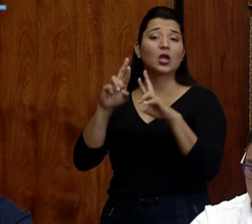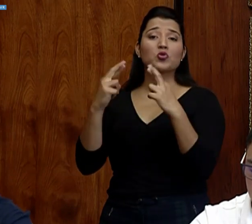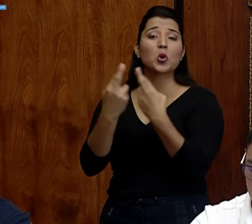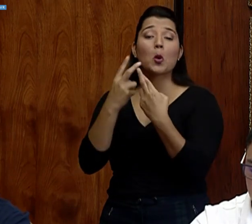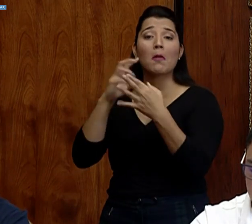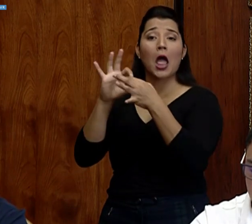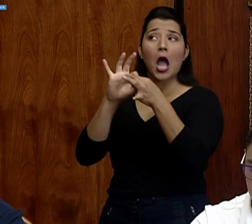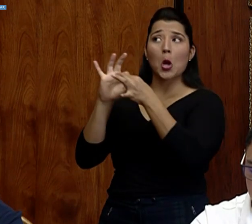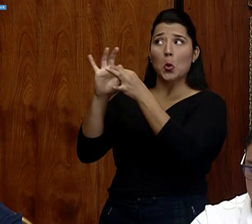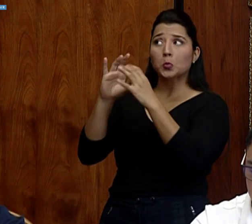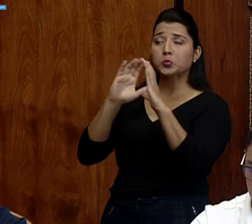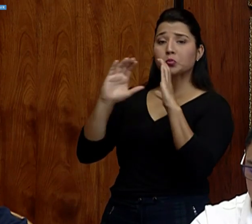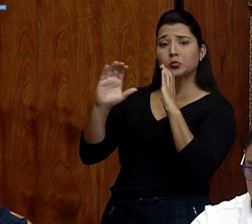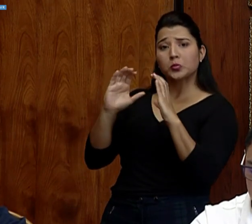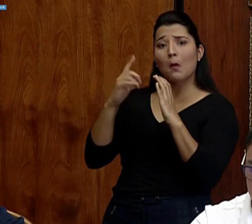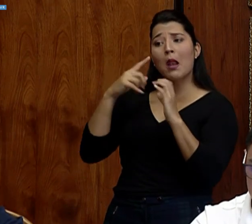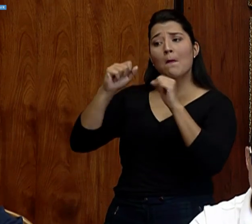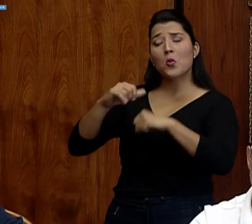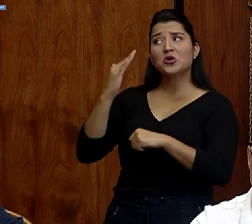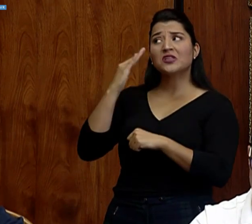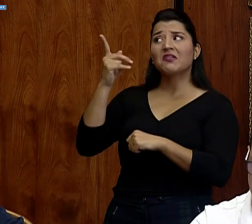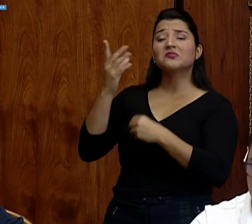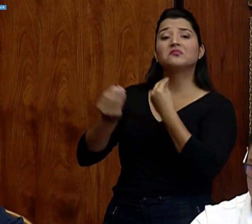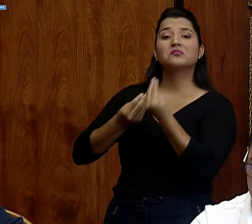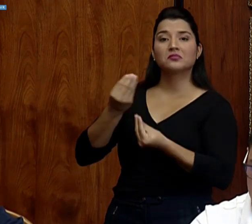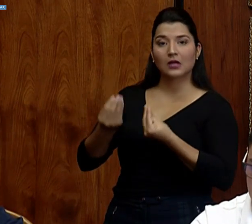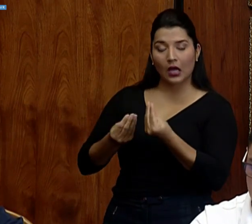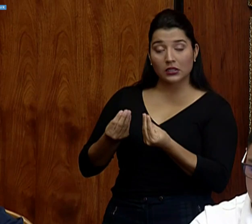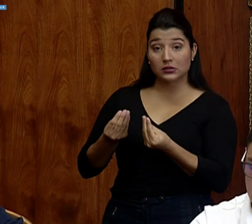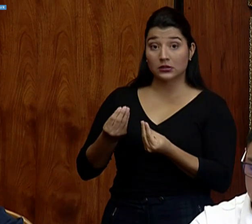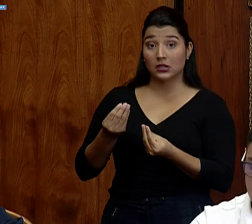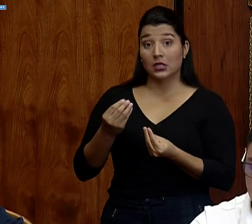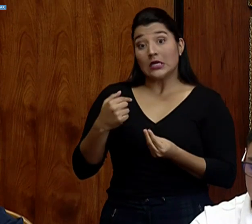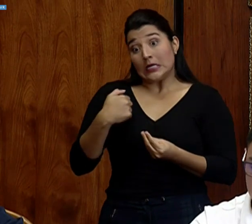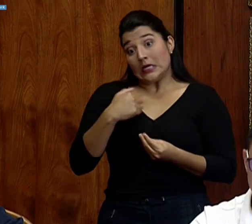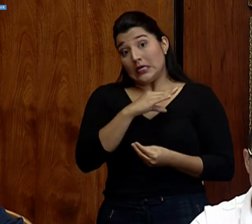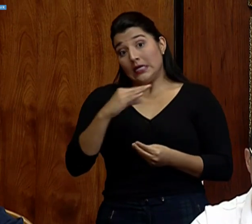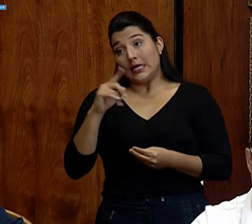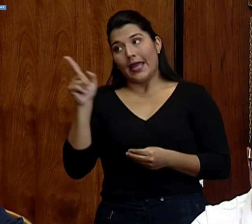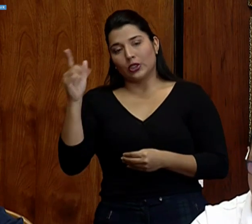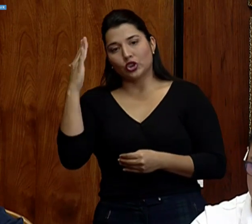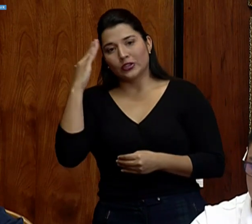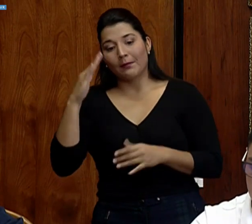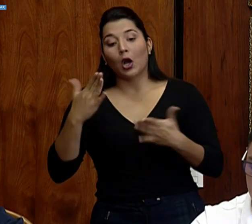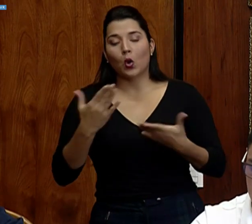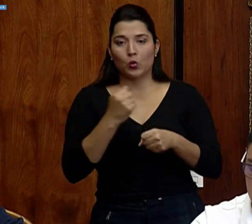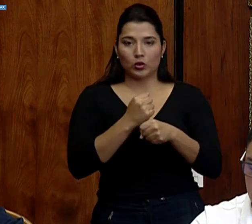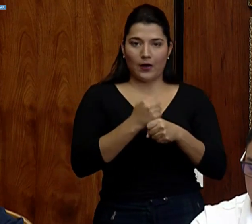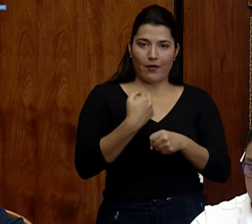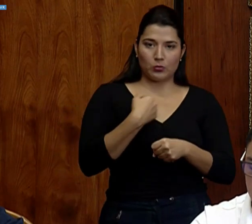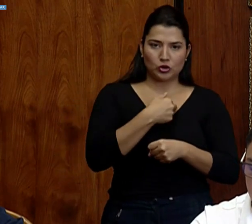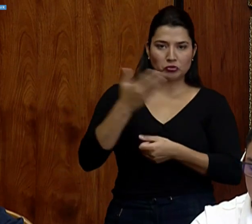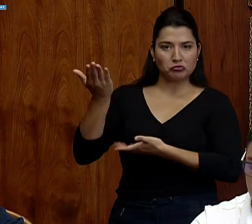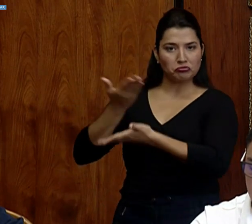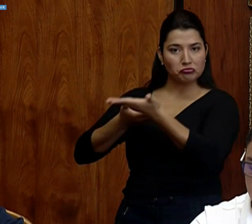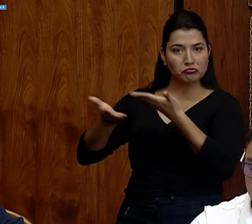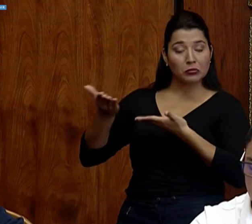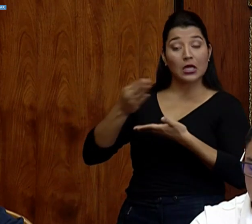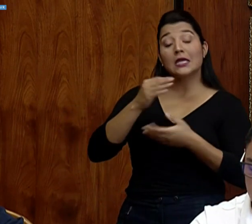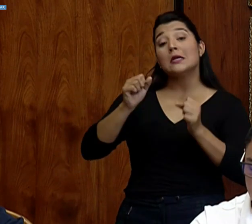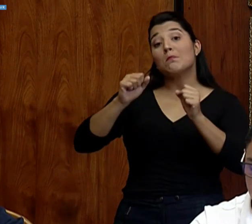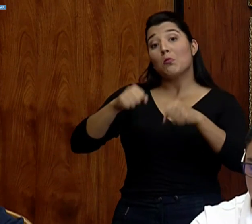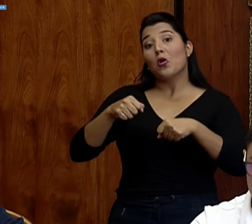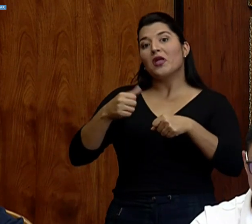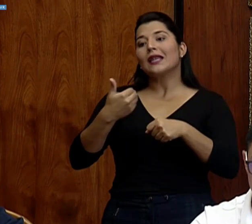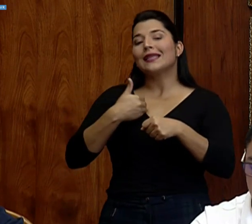que nos ha permitido conocer cómo están trabajando ellos, también que ellos sepan cómo estamos trabajando nosotros y eventualmente poder tener un vínculo